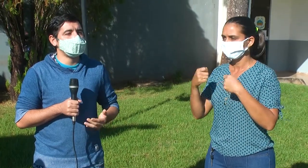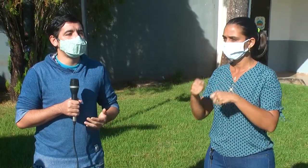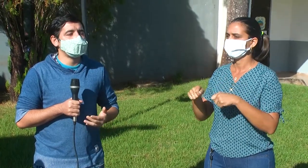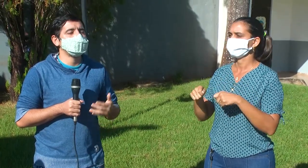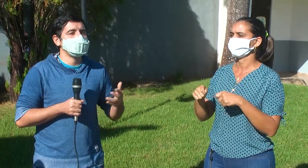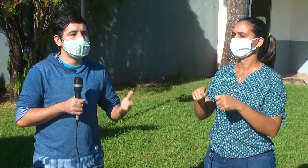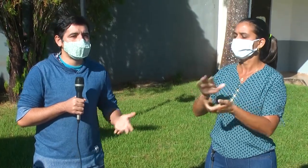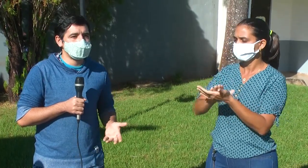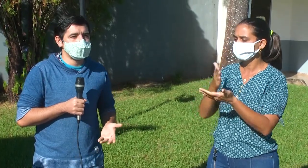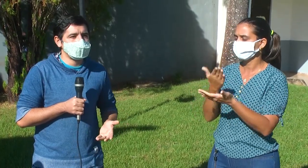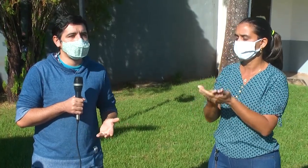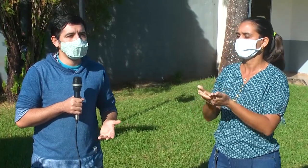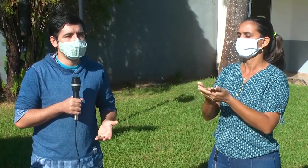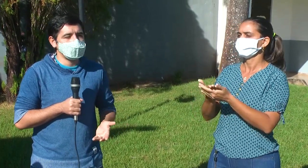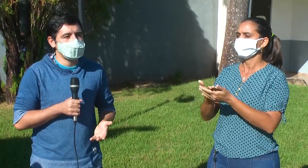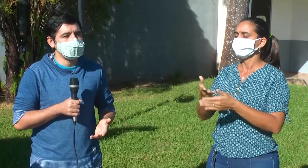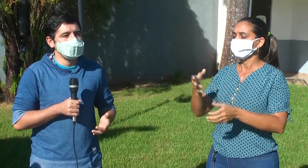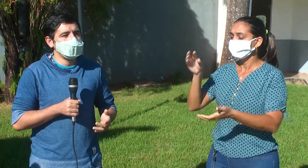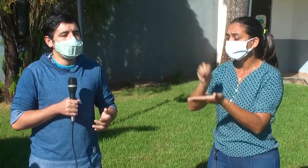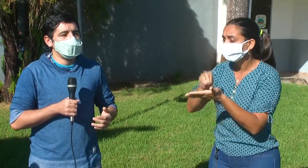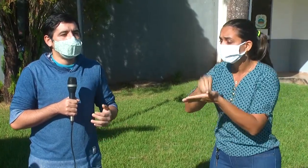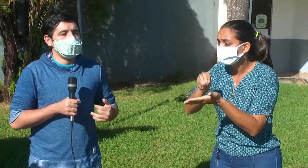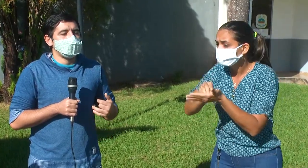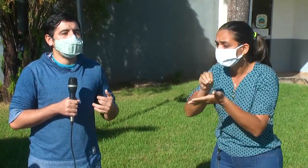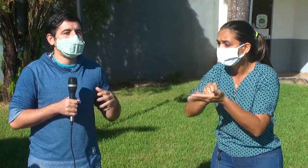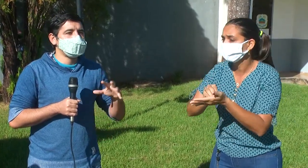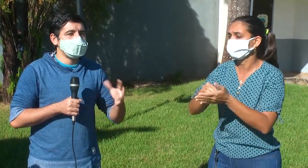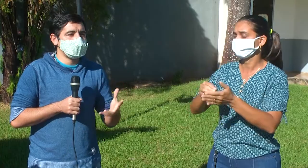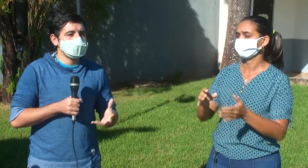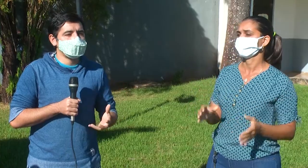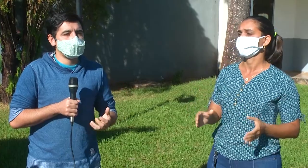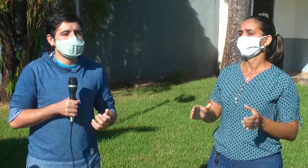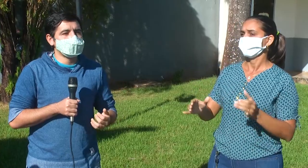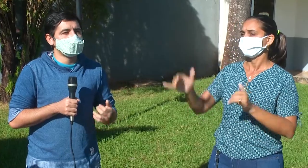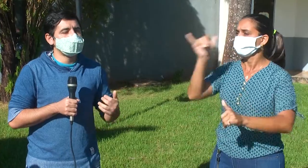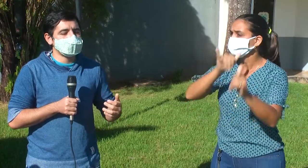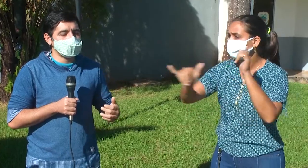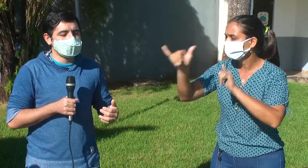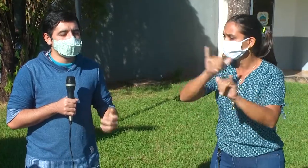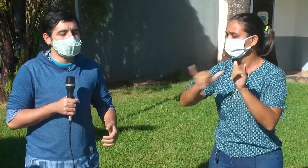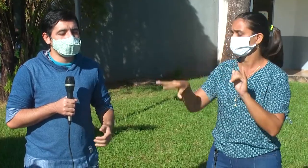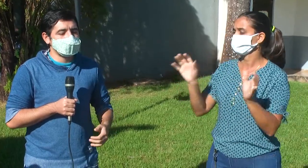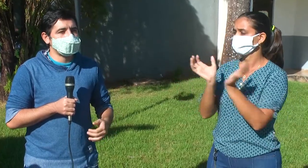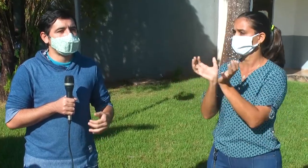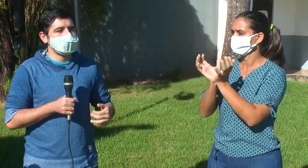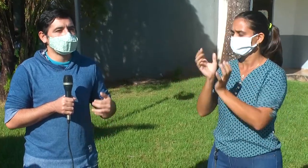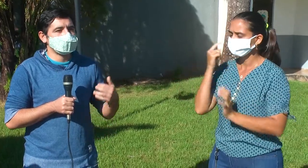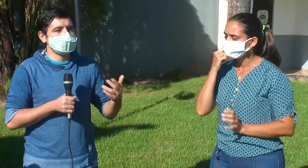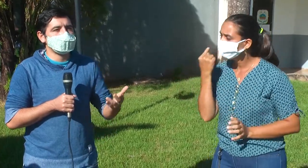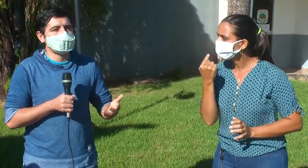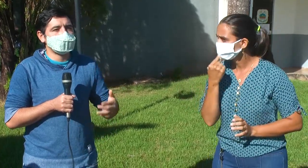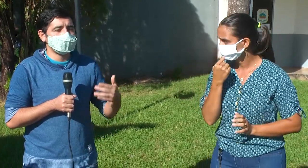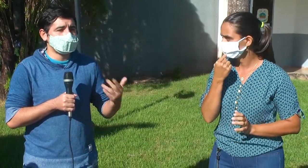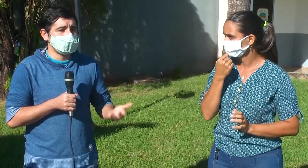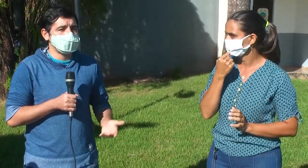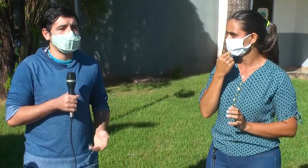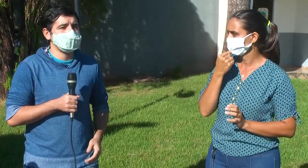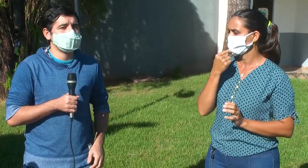a comunidade surda de Rolim de Moura. Dentro desse contexto, nós percebemos que a Secretaria de Saúde e a